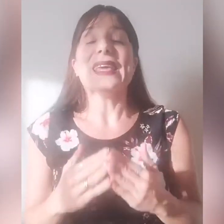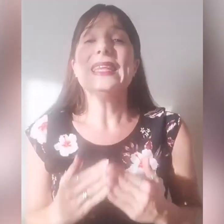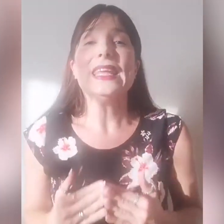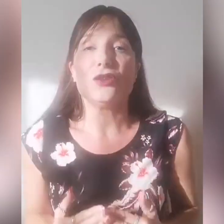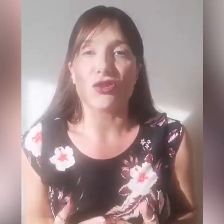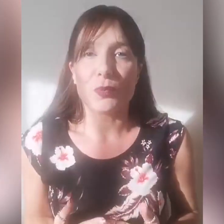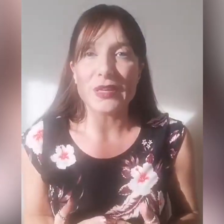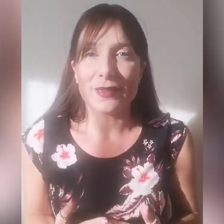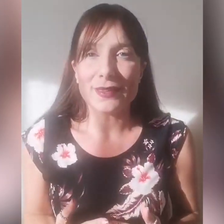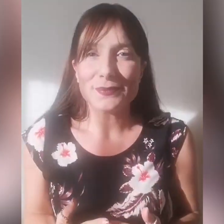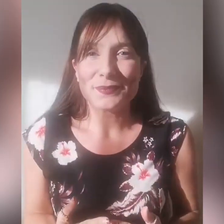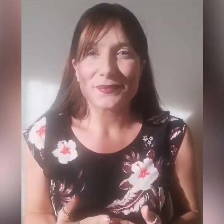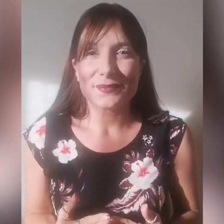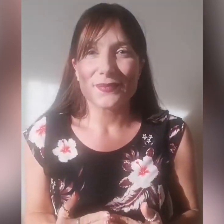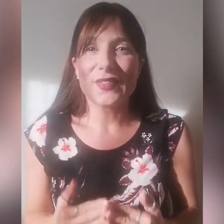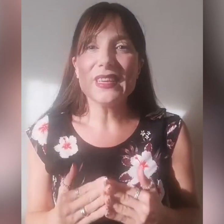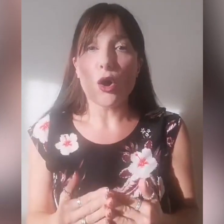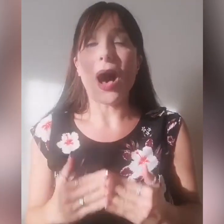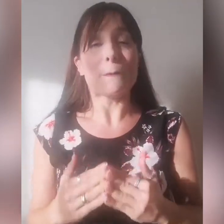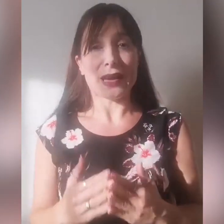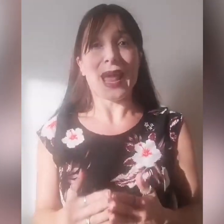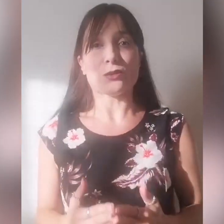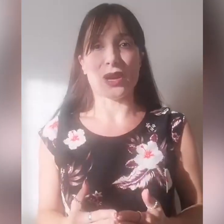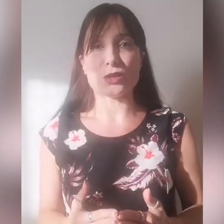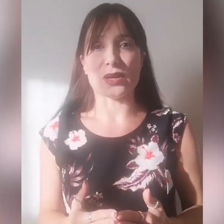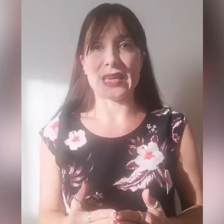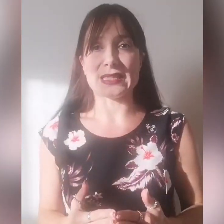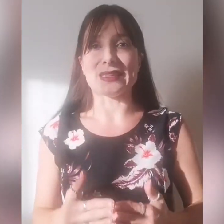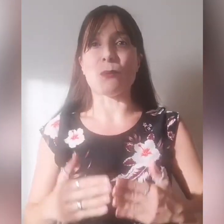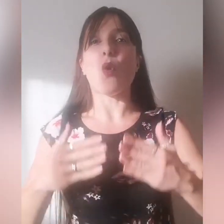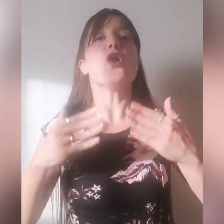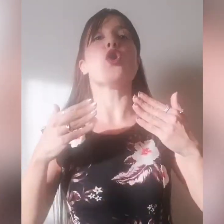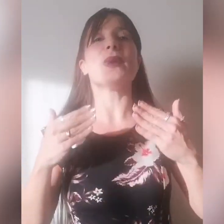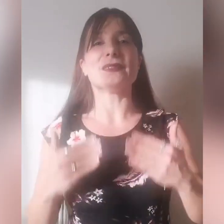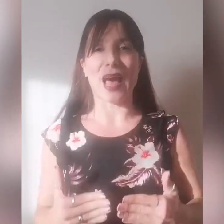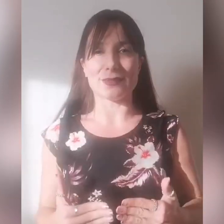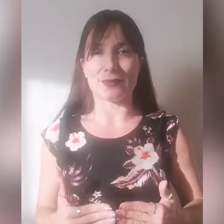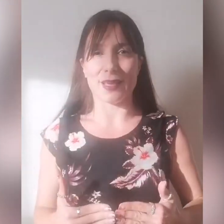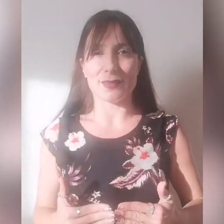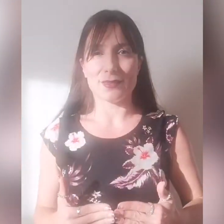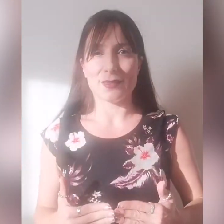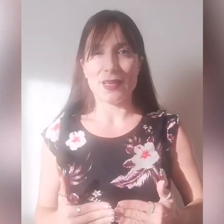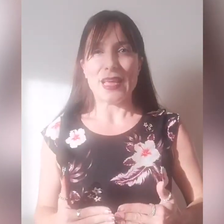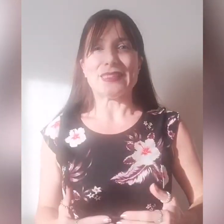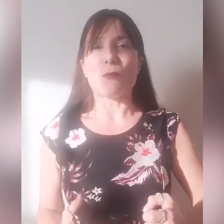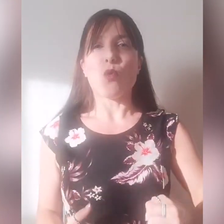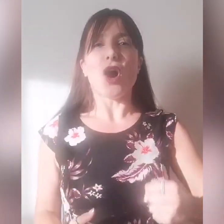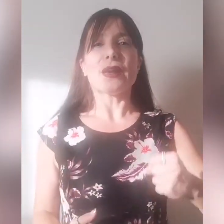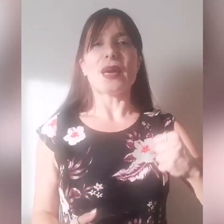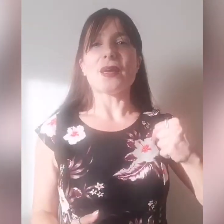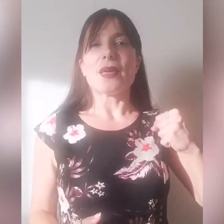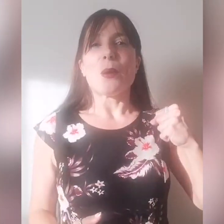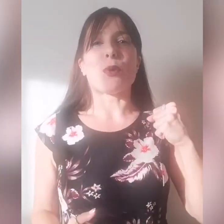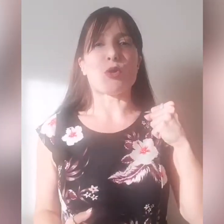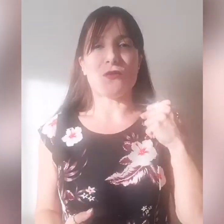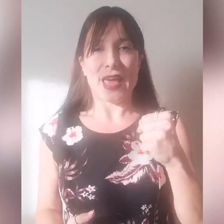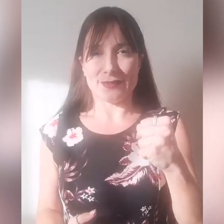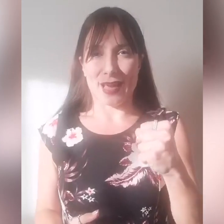in Incipit Dio ha parlato alla sua Chiesa da buon comandante, da buon profeta,